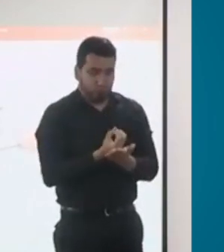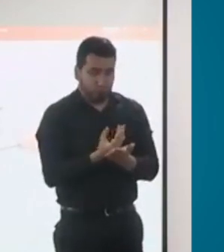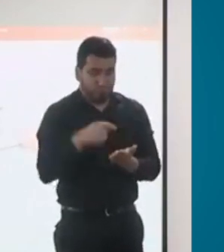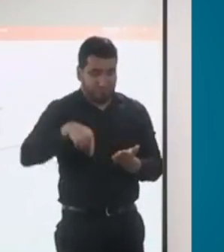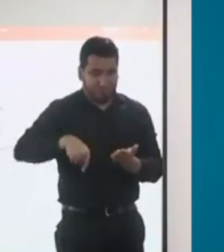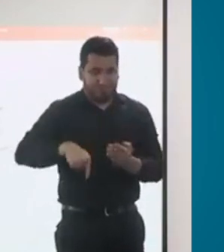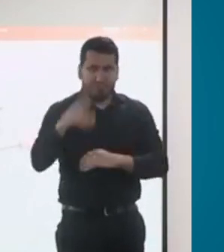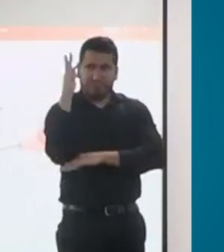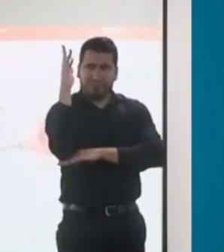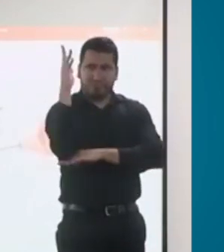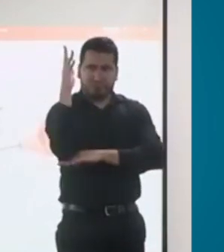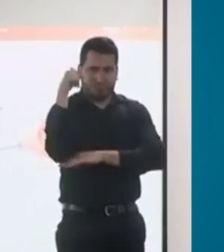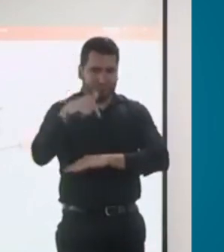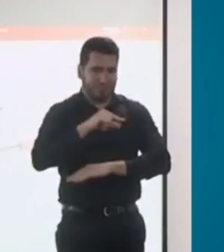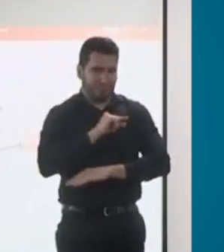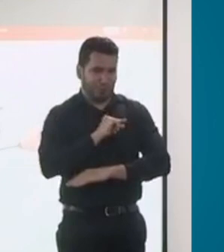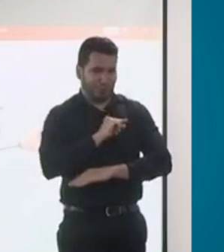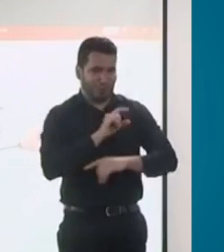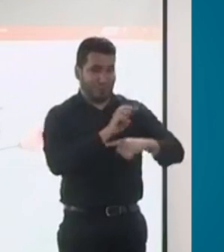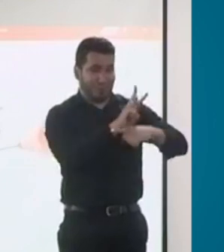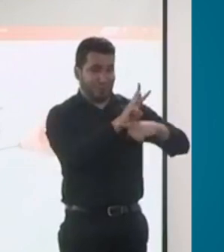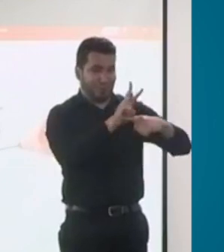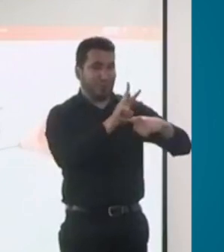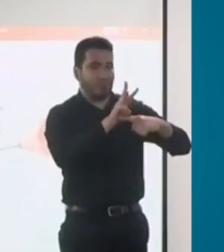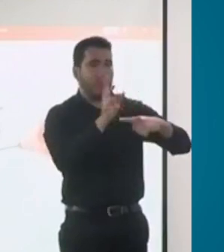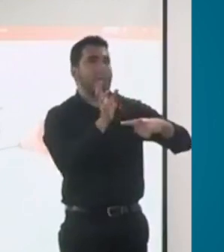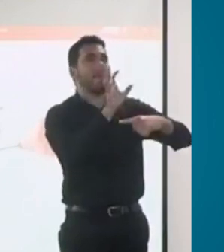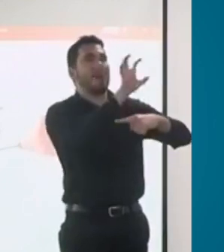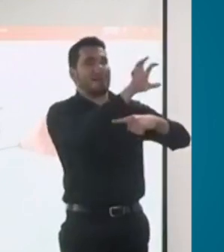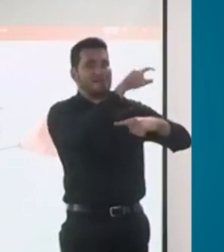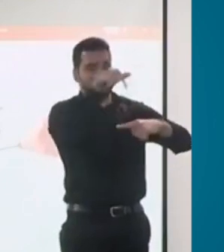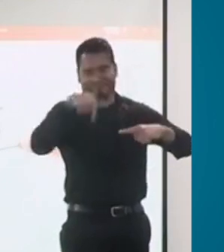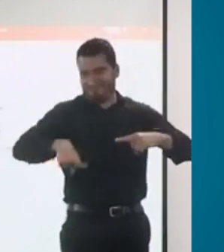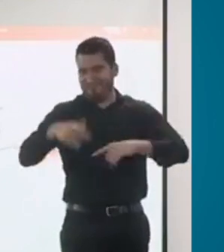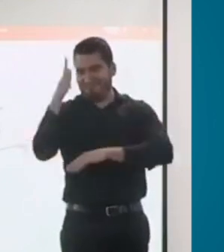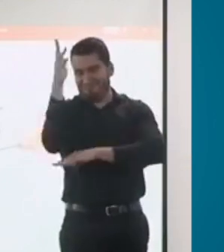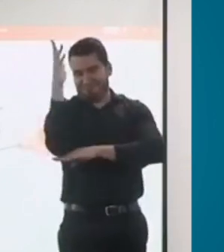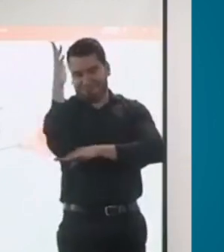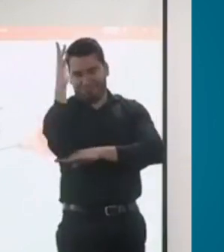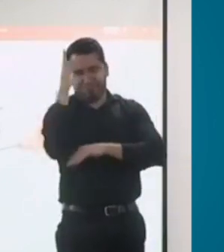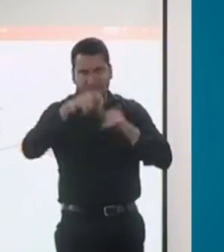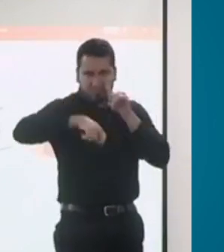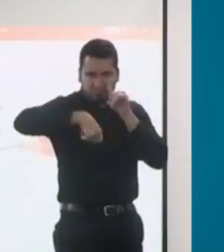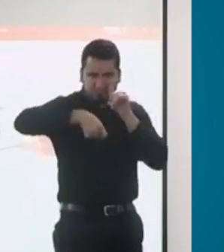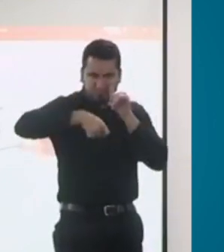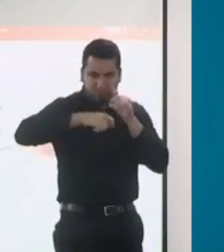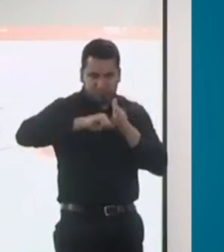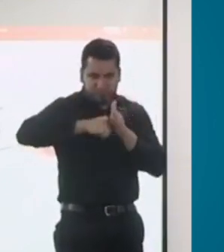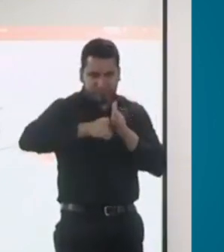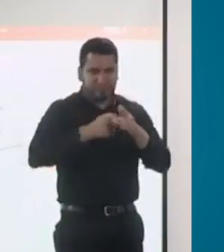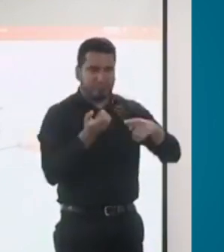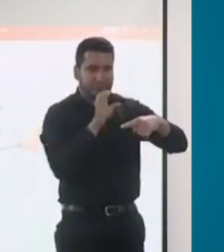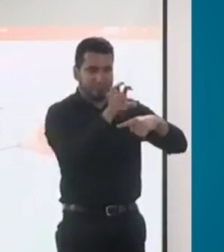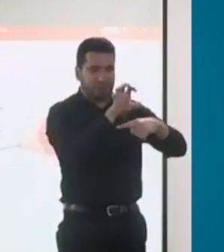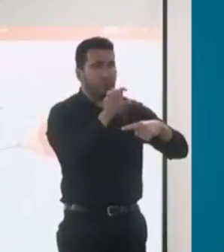en la página del INSOR para que ustedes tengan acceso. Igual como les dije en un principio, van a también poder revisar los videos